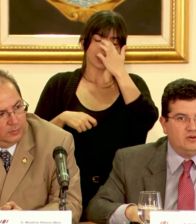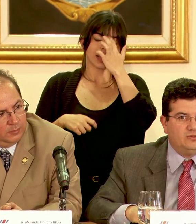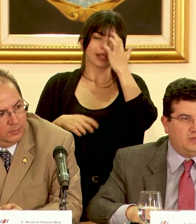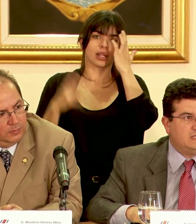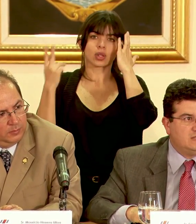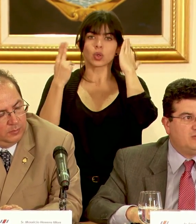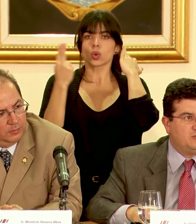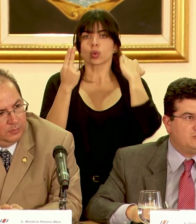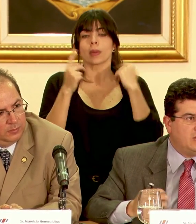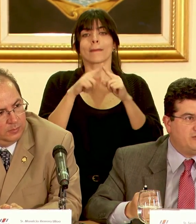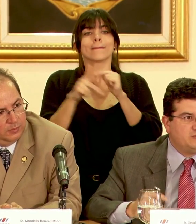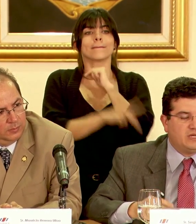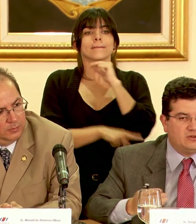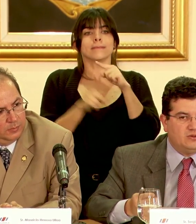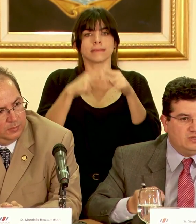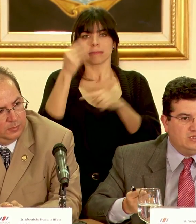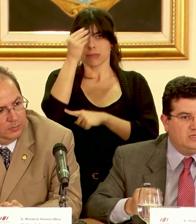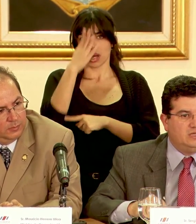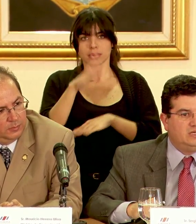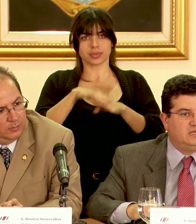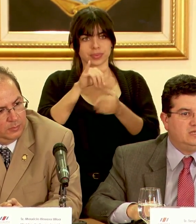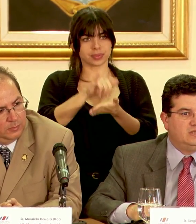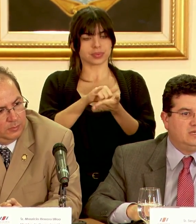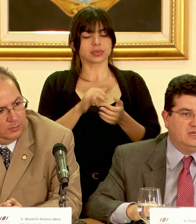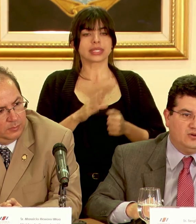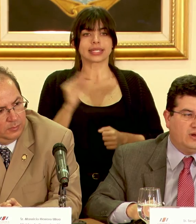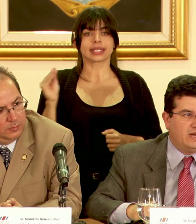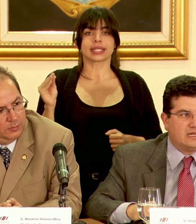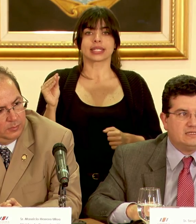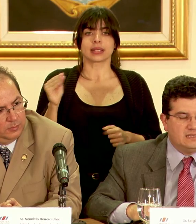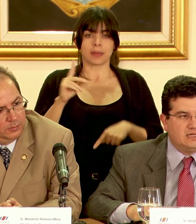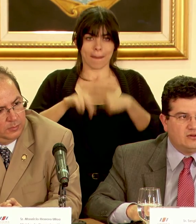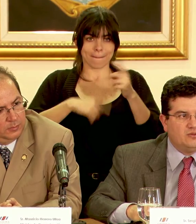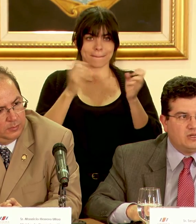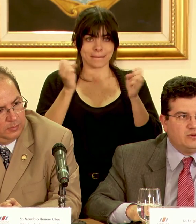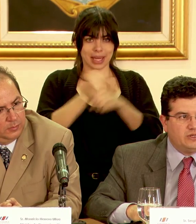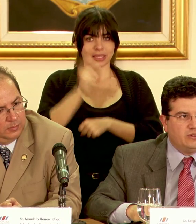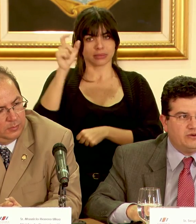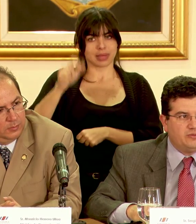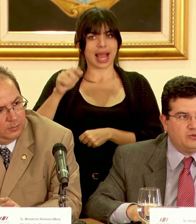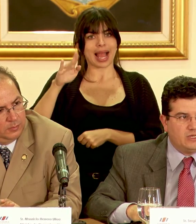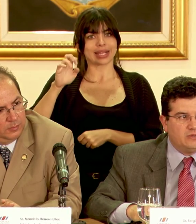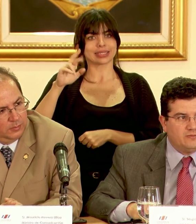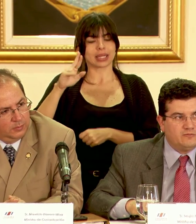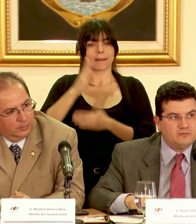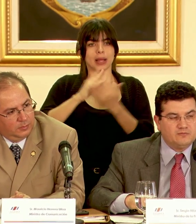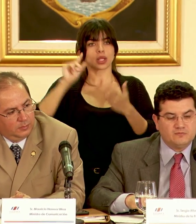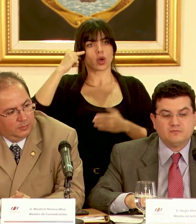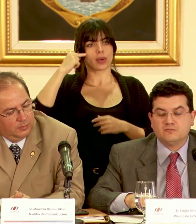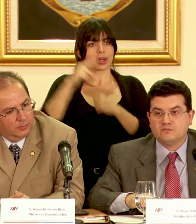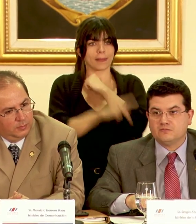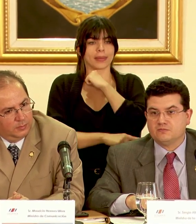pero el país se va a pronunciar al respecto y lo hará el canciller en nombre del gobierno de la república